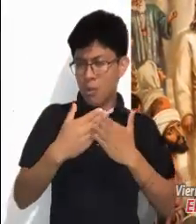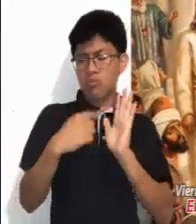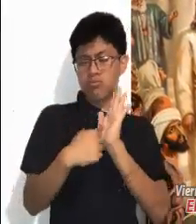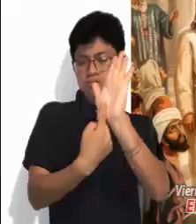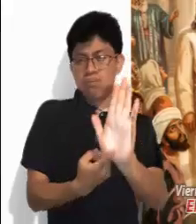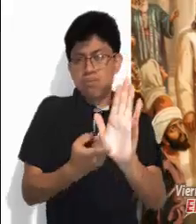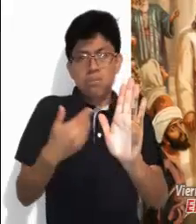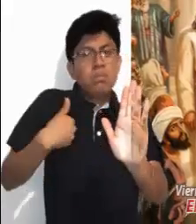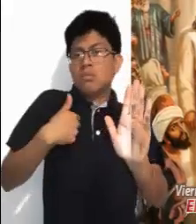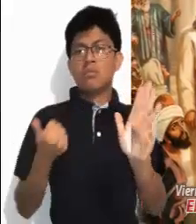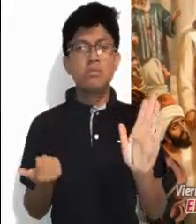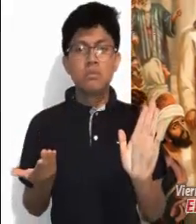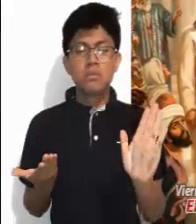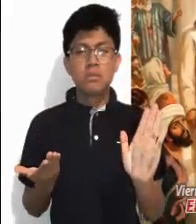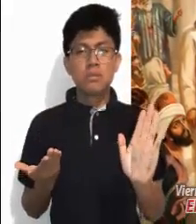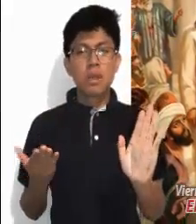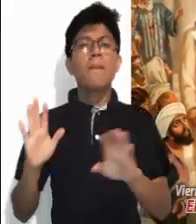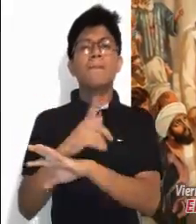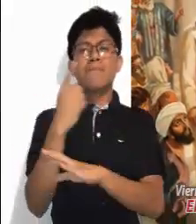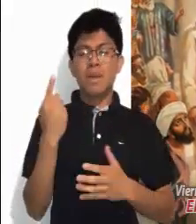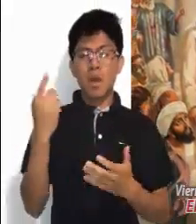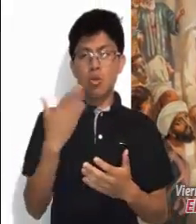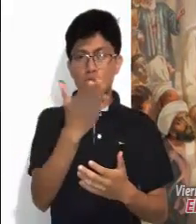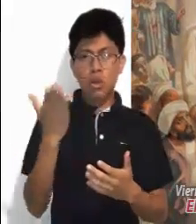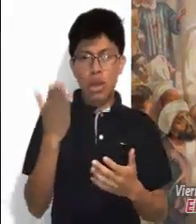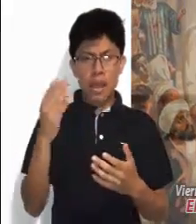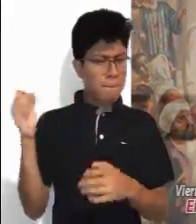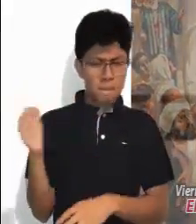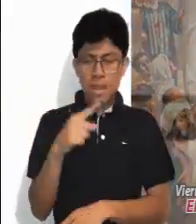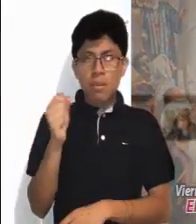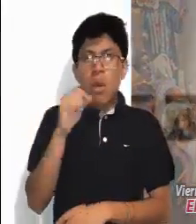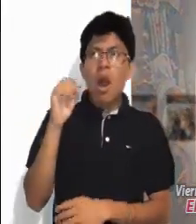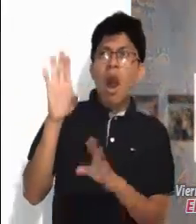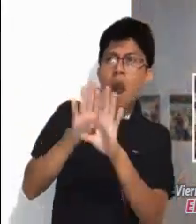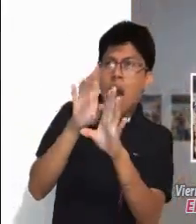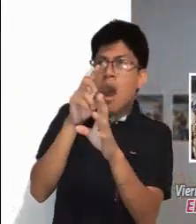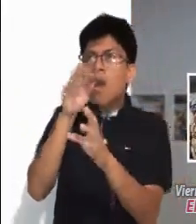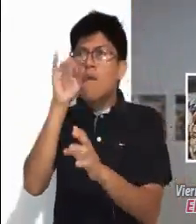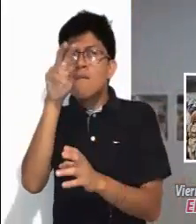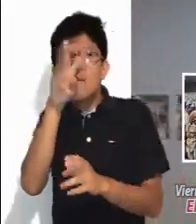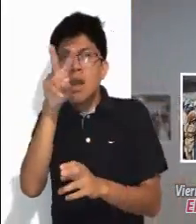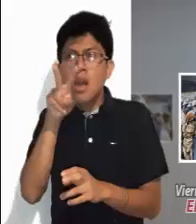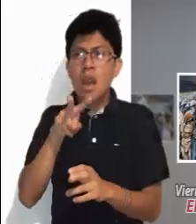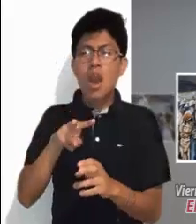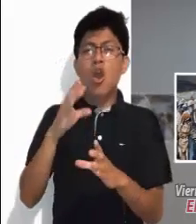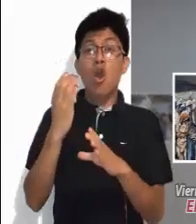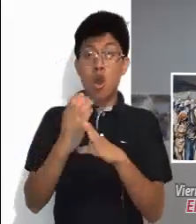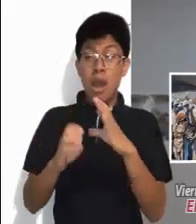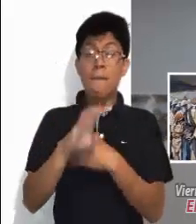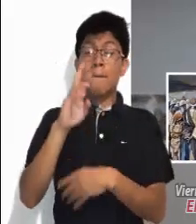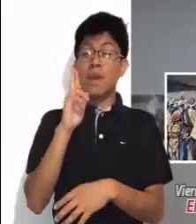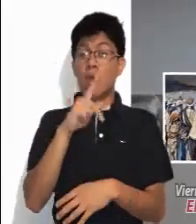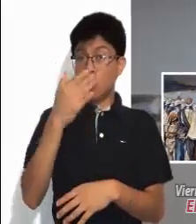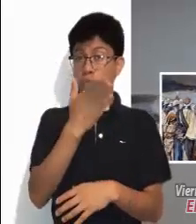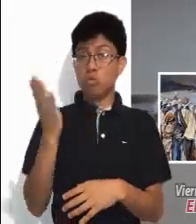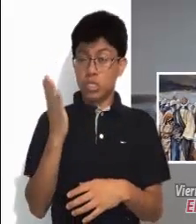del tiempo presente? ¿Por qué, pues, no juzgan por ustedes mismos lo que les conviene